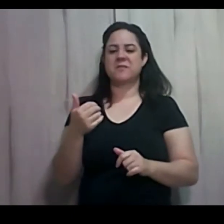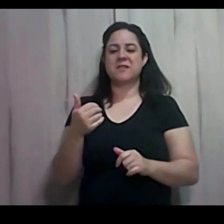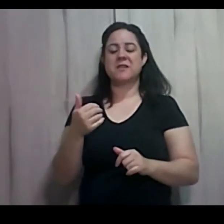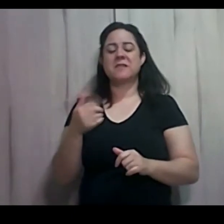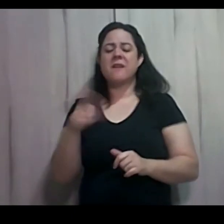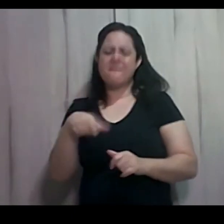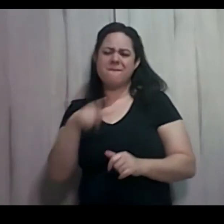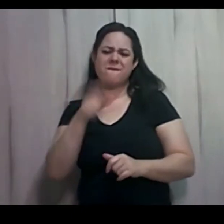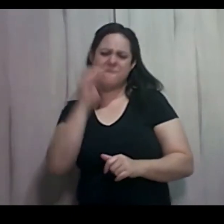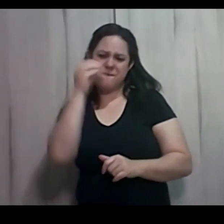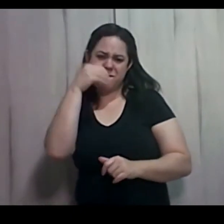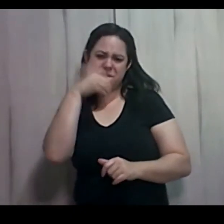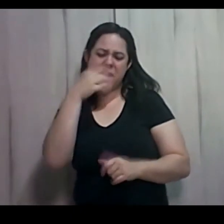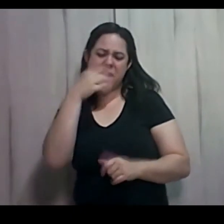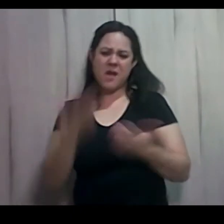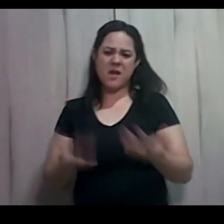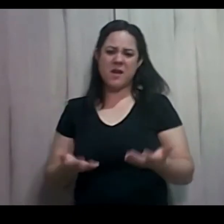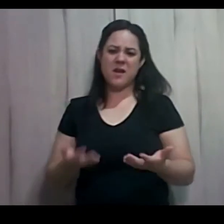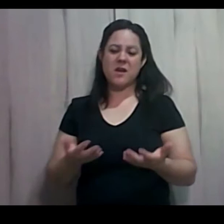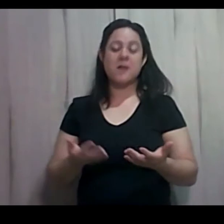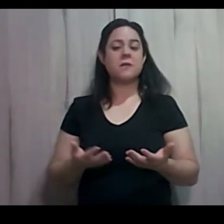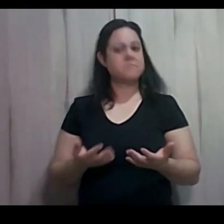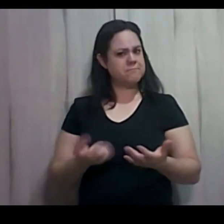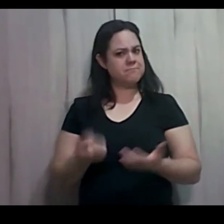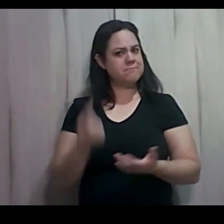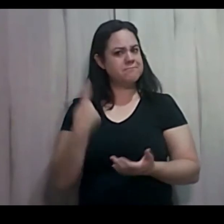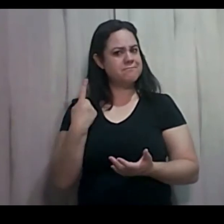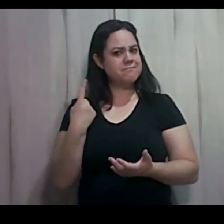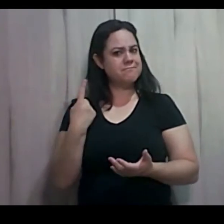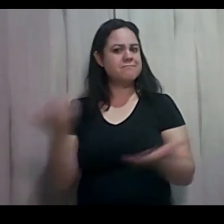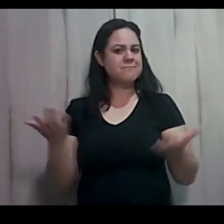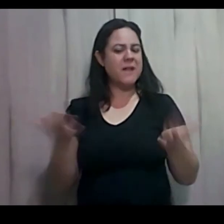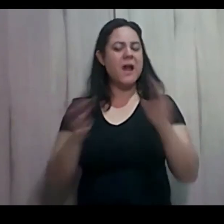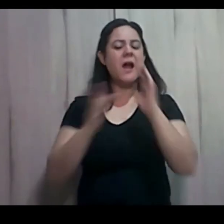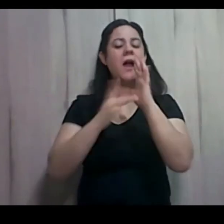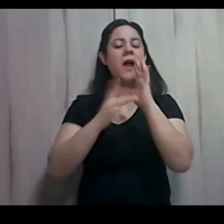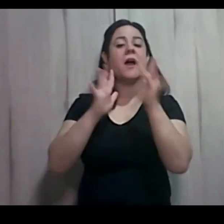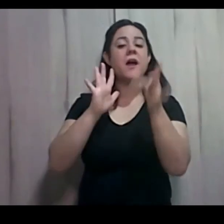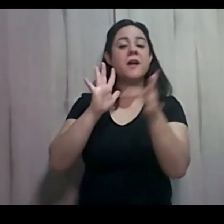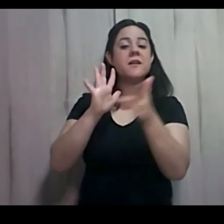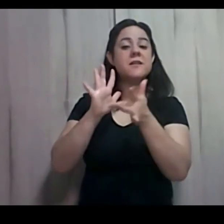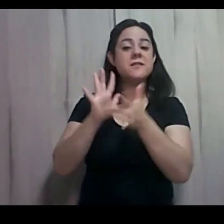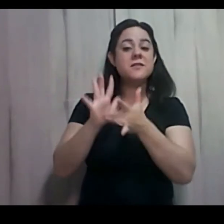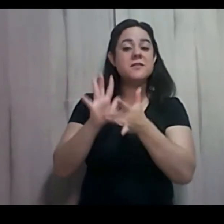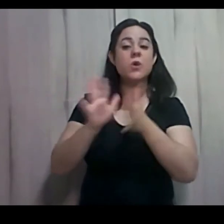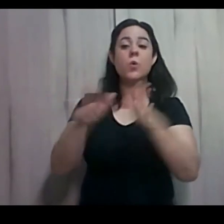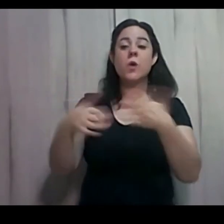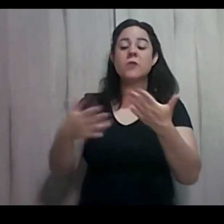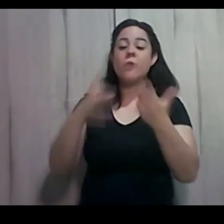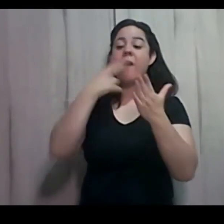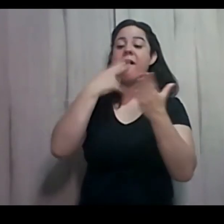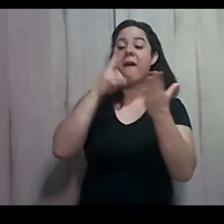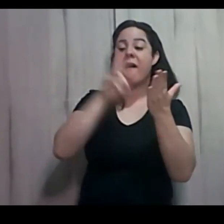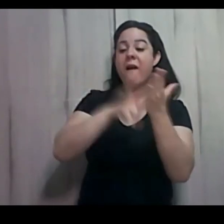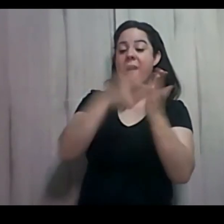muito fragilizada. Impressionante, né? E aí Jesus, quando vai escrever essa carta, ele se apresenta